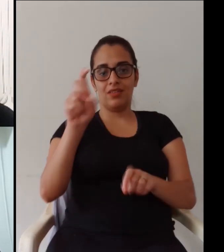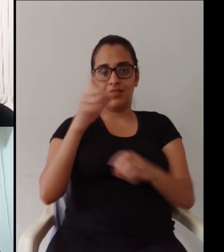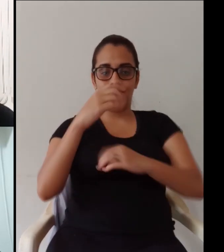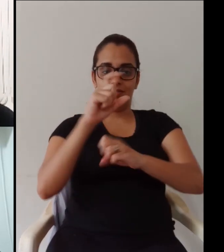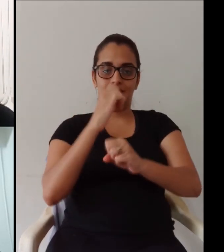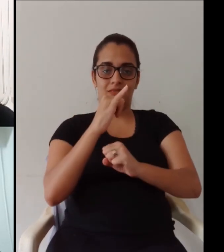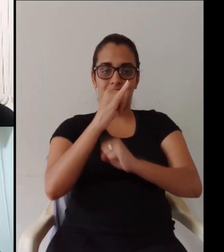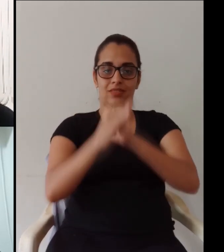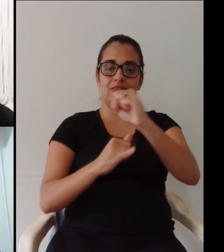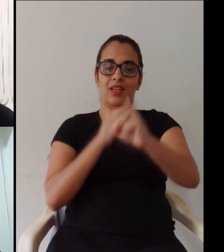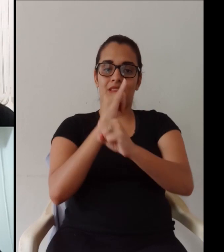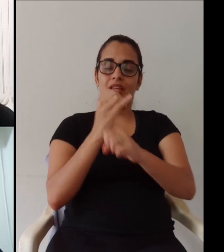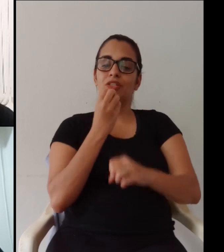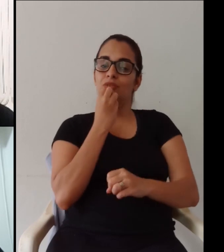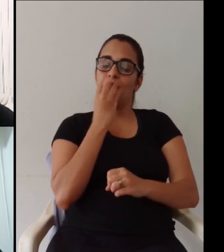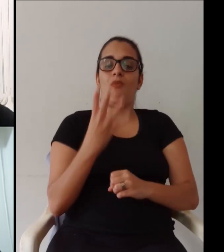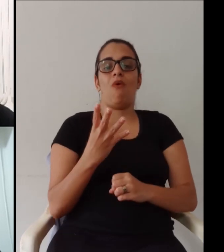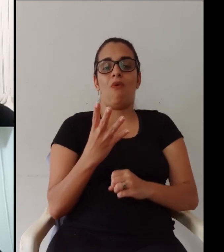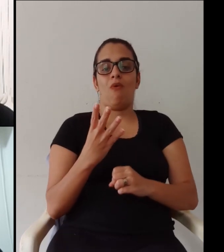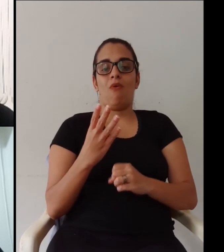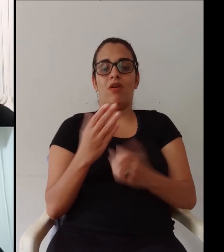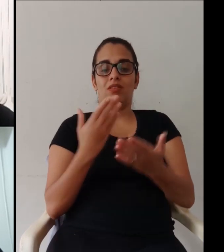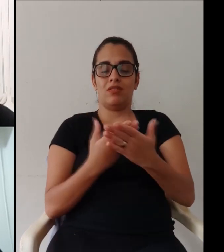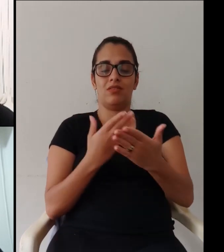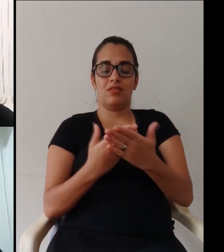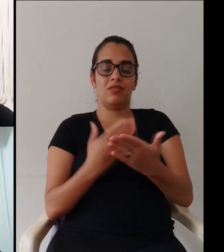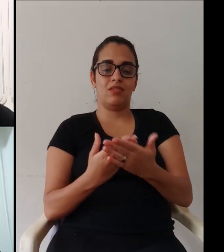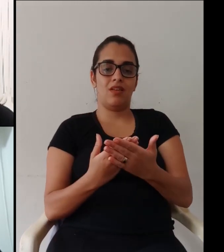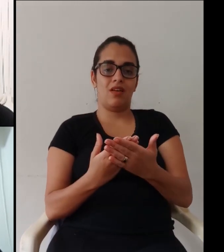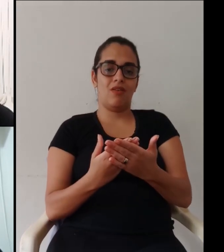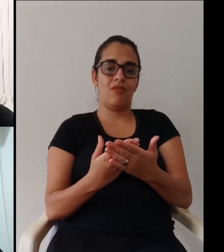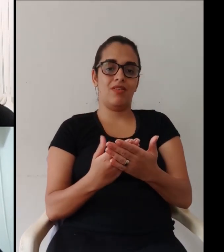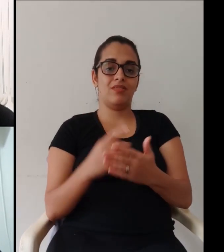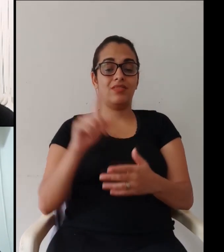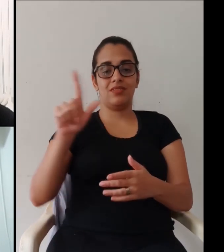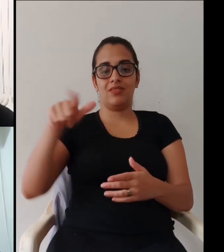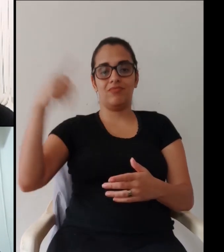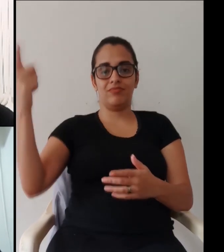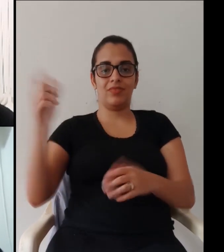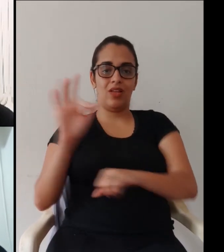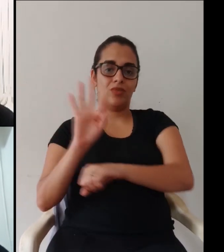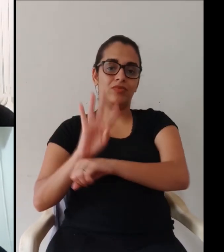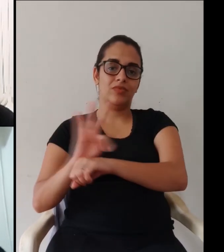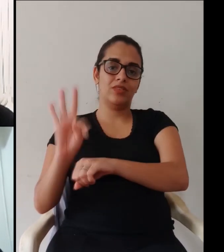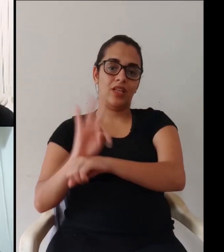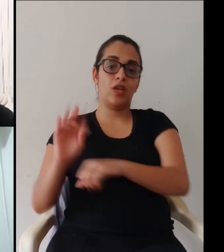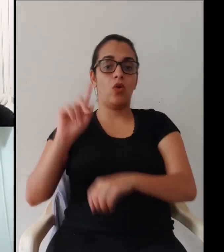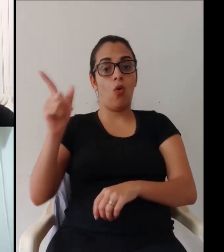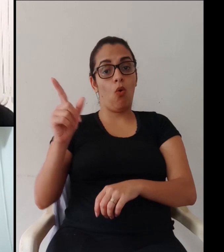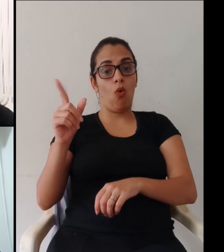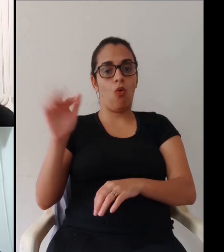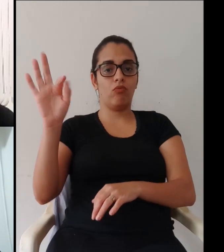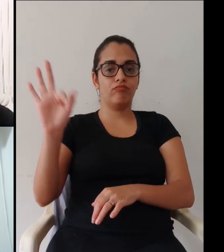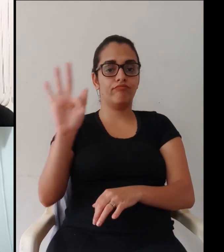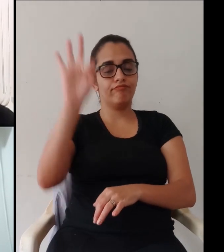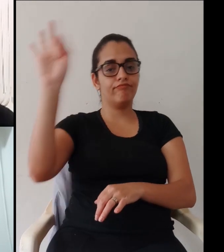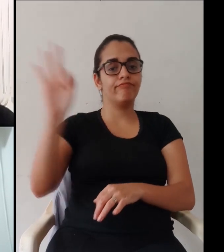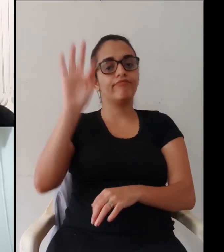-graduações onde a maioria dos alunos tem uma internet razoável e permite essas aulas síncronas